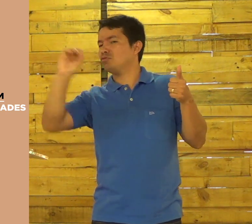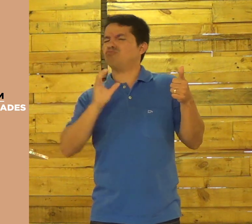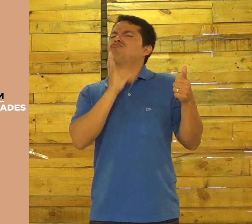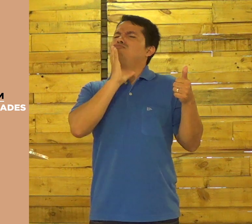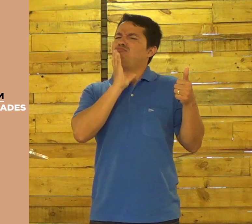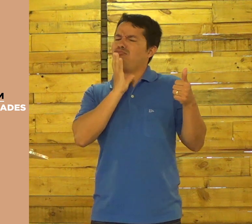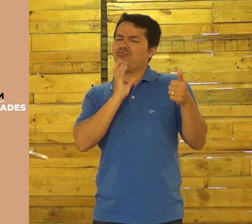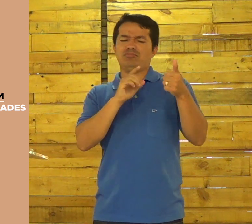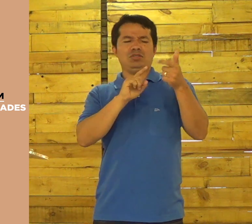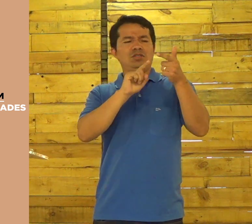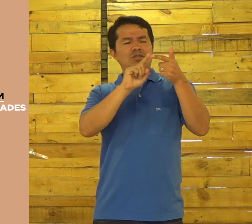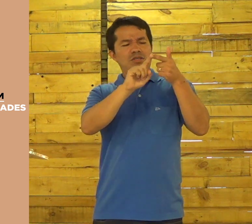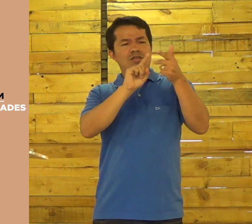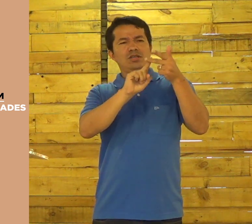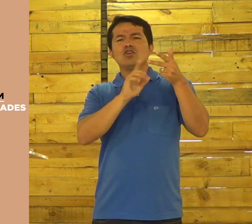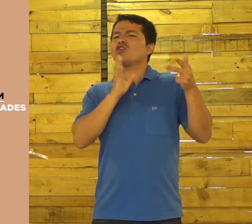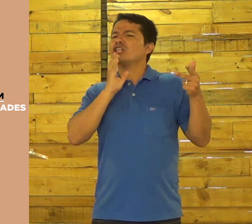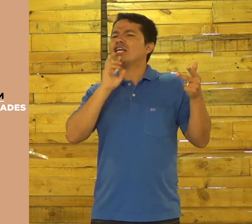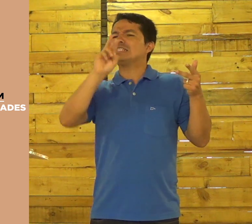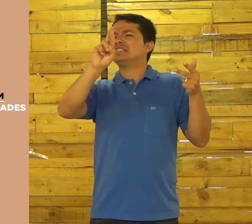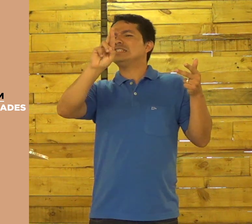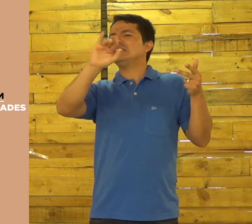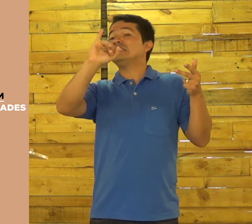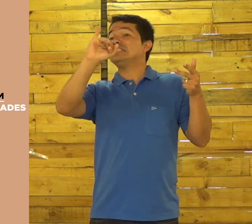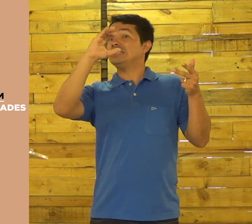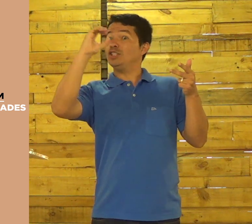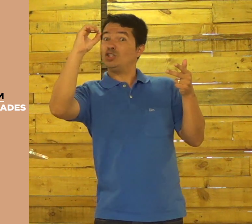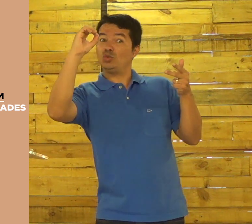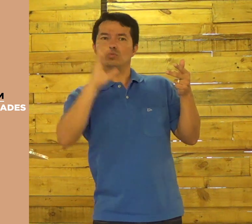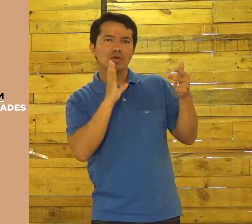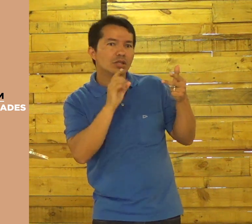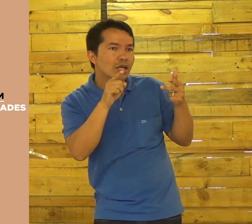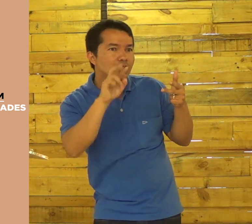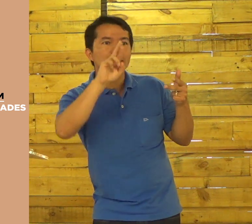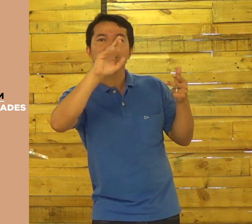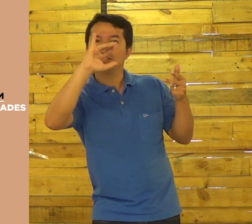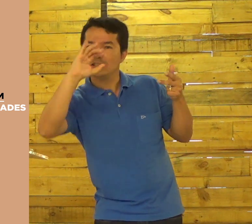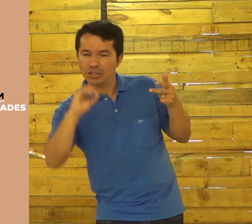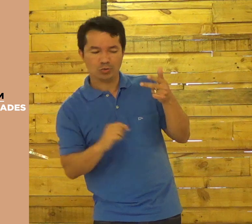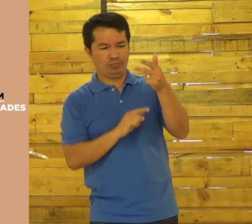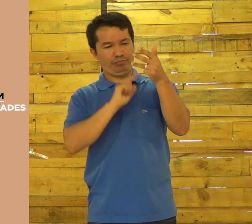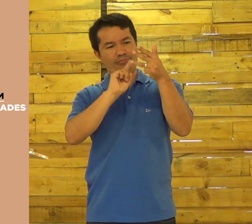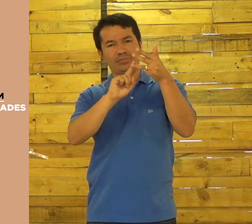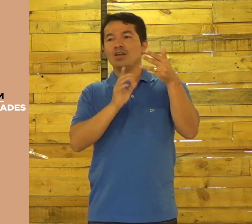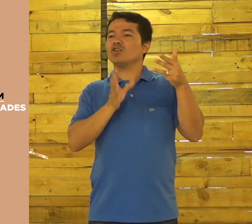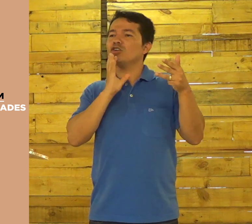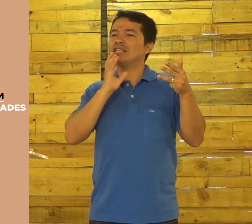águia é outra, a gente faz uma rio é outra, a gente faz uma divisão.